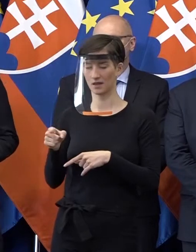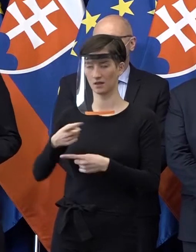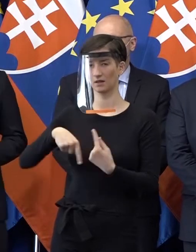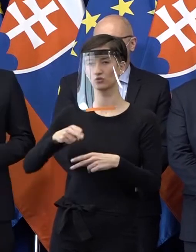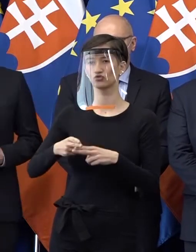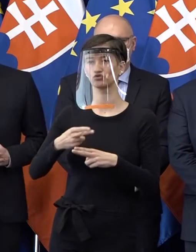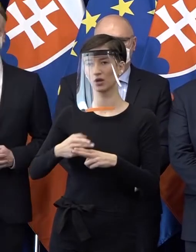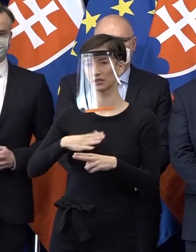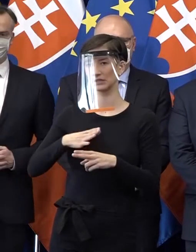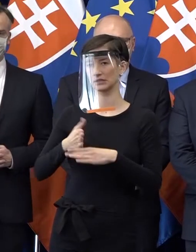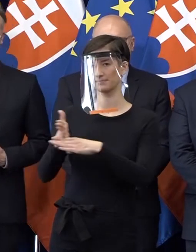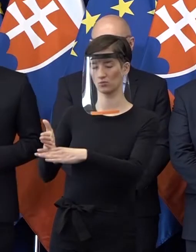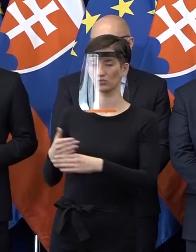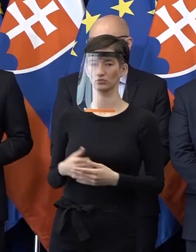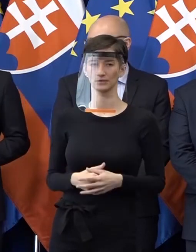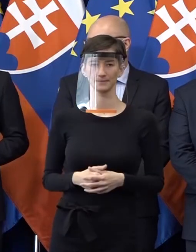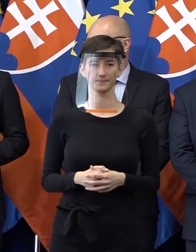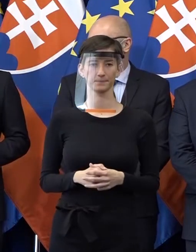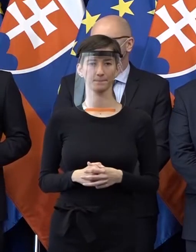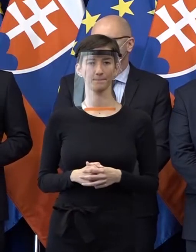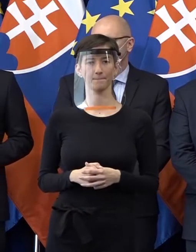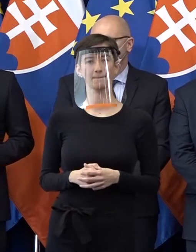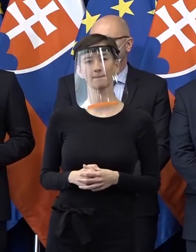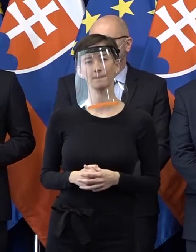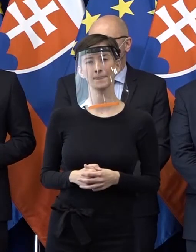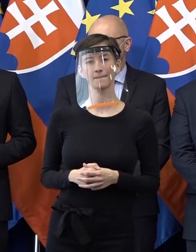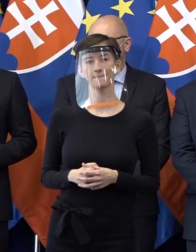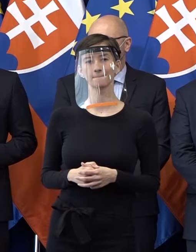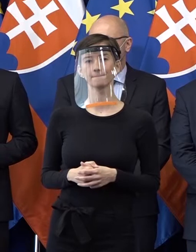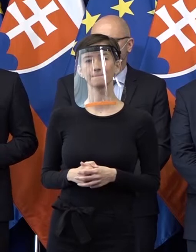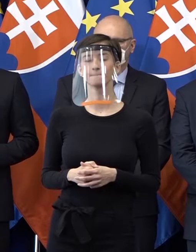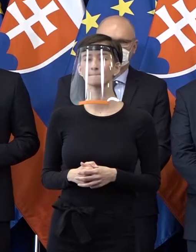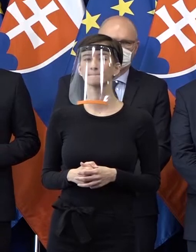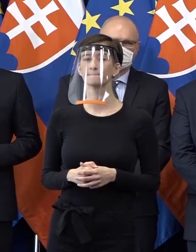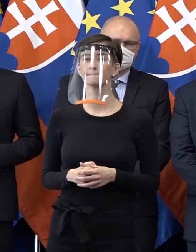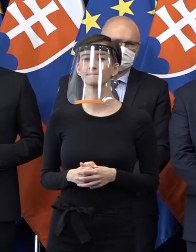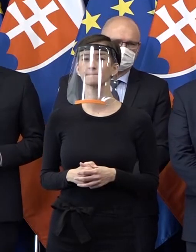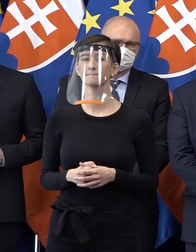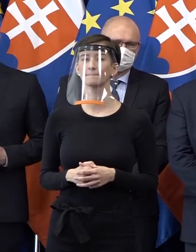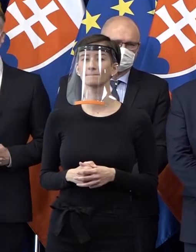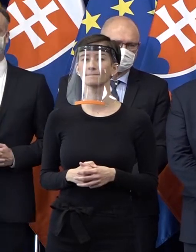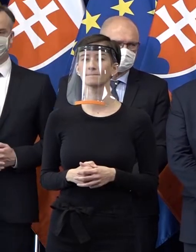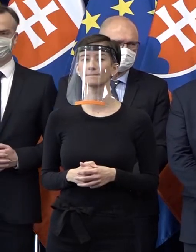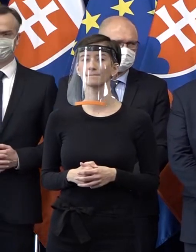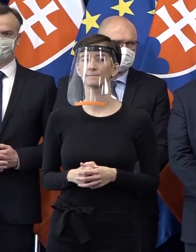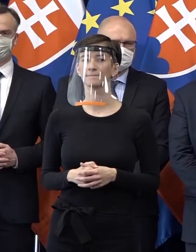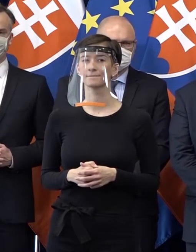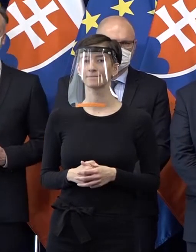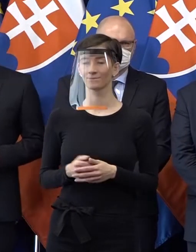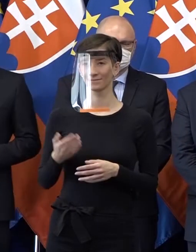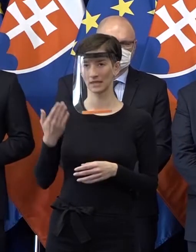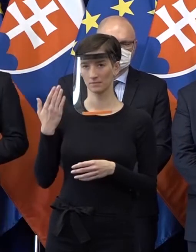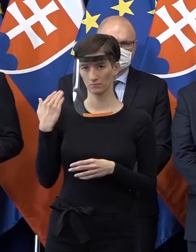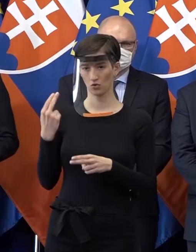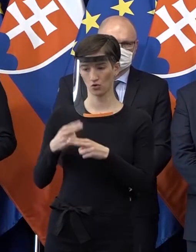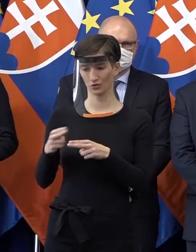Nenecháme ich v štychu. Určite nie. Bavili ste sa možno aj o tom, ako sami ste, pani, niektorí spomínali, že sú firmy, ktoré museli byť zavreté, ale